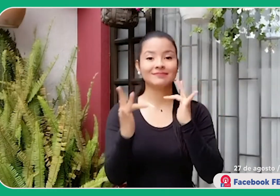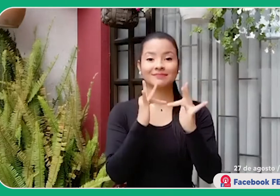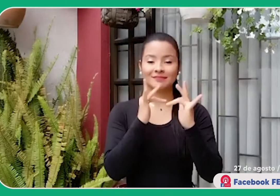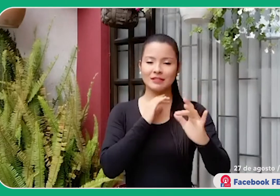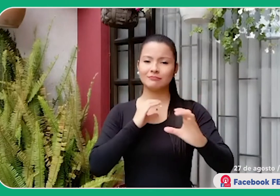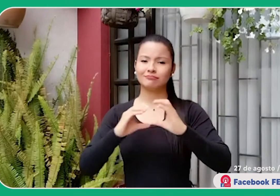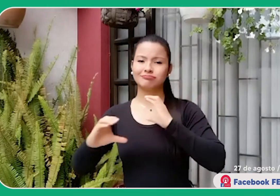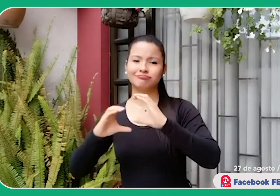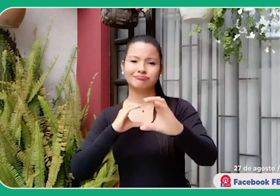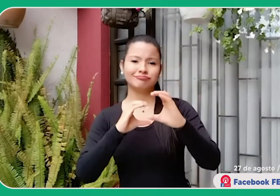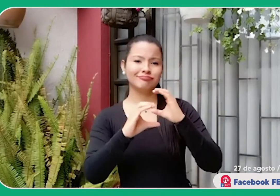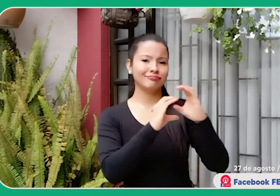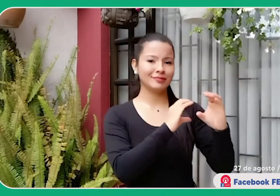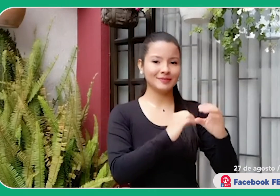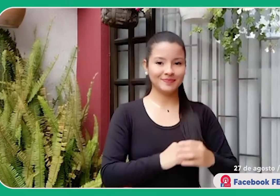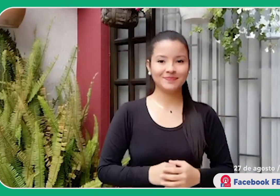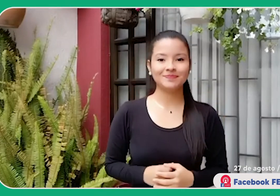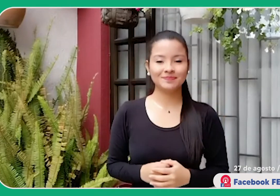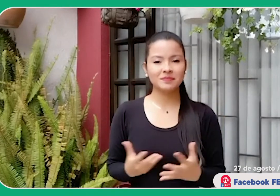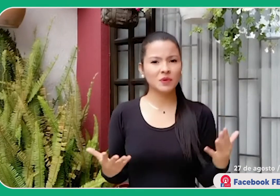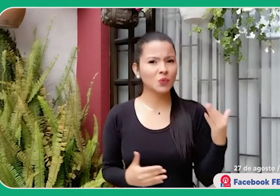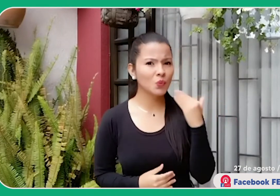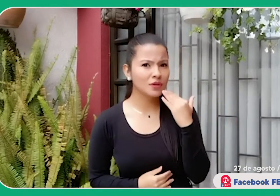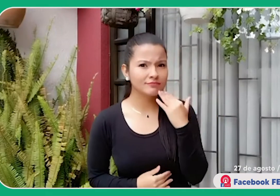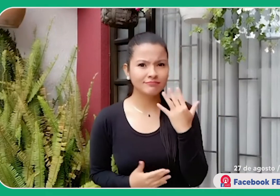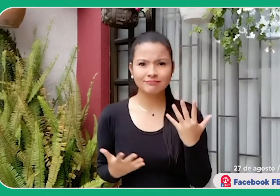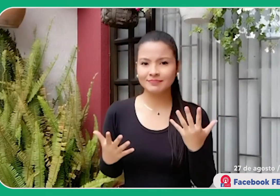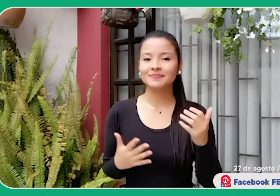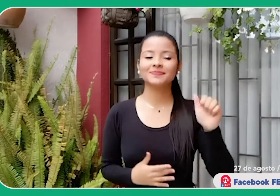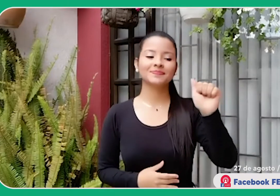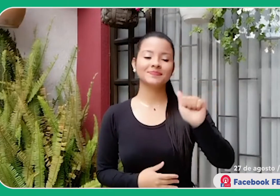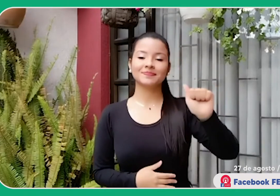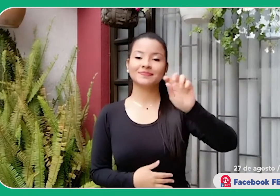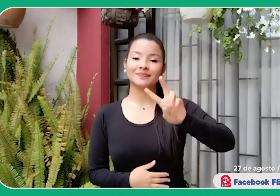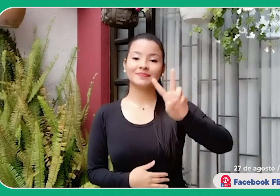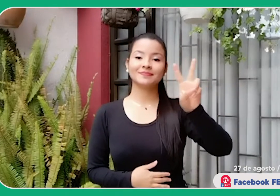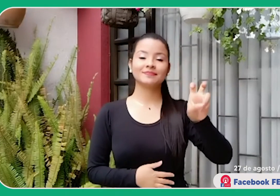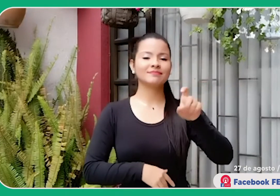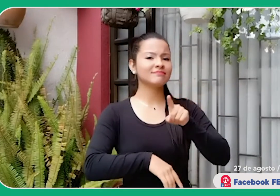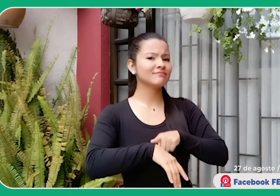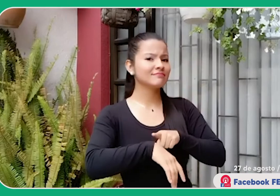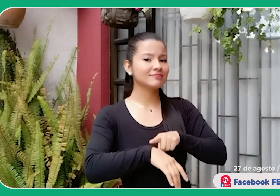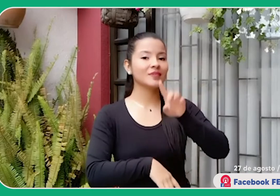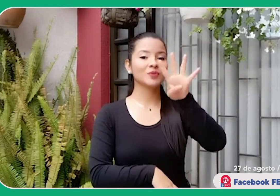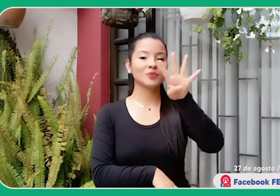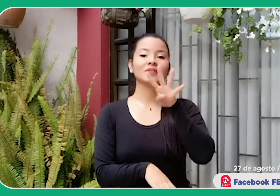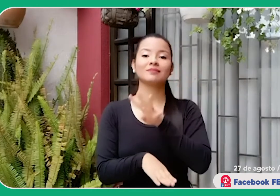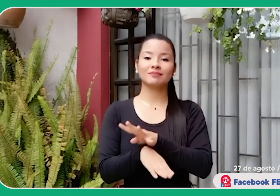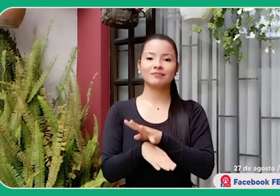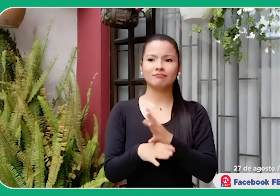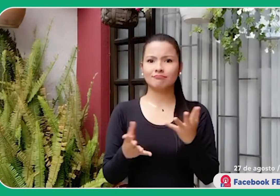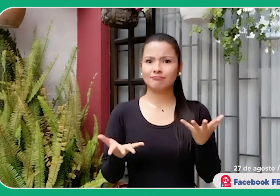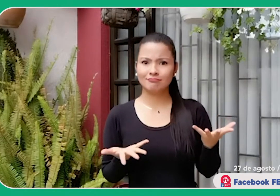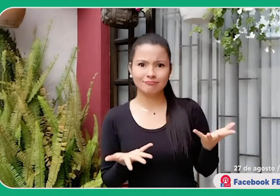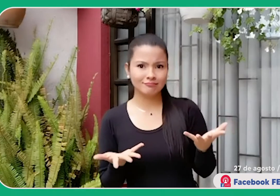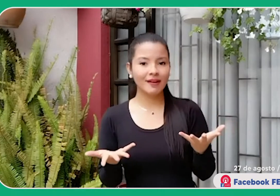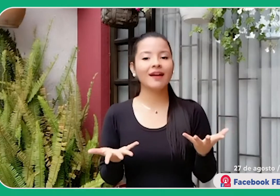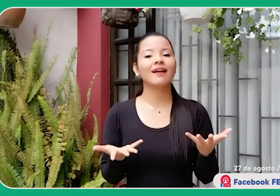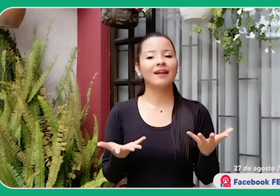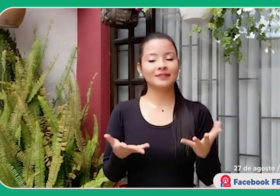Centro de Relevo en una valiosa herramienta de comunicación. Los esperamos el próximo 27 de agosto a las 4 de